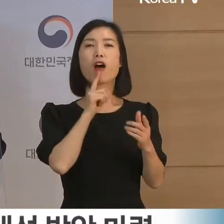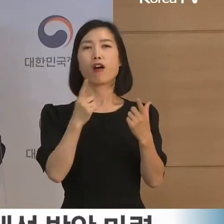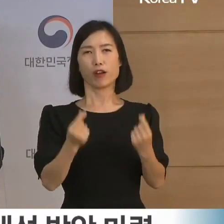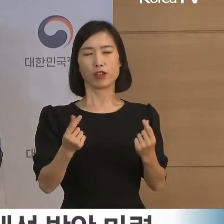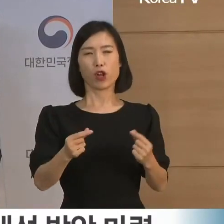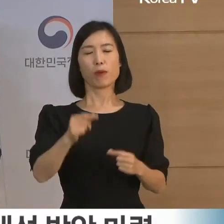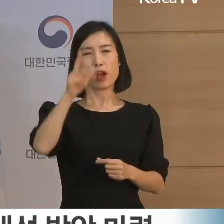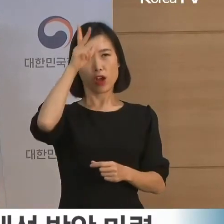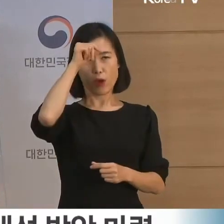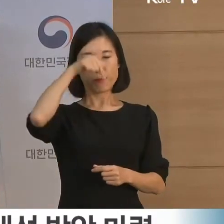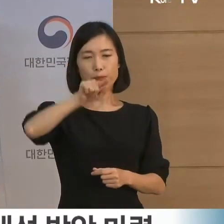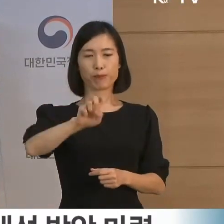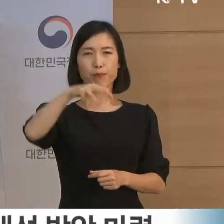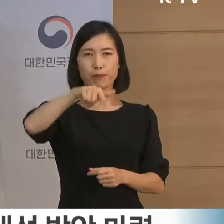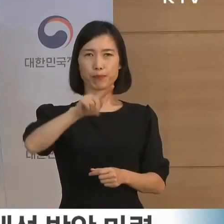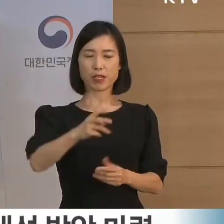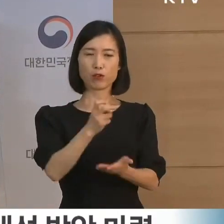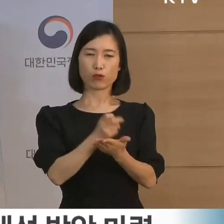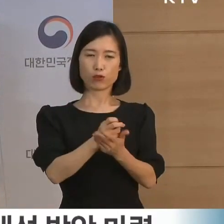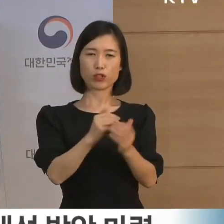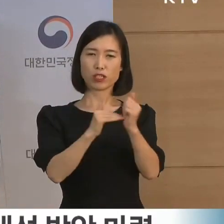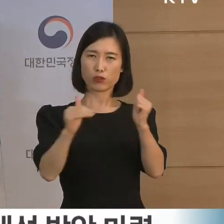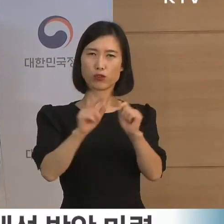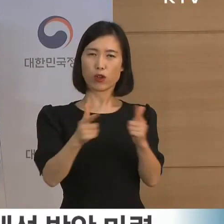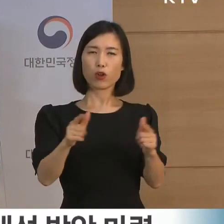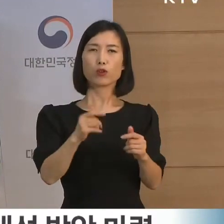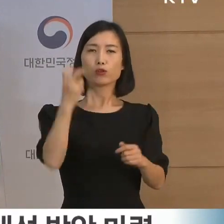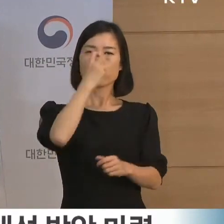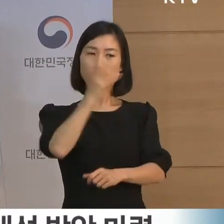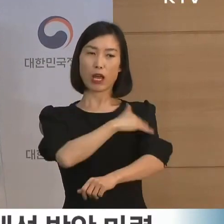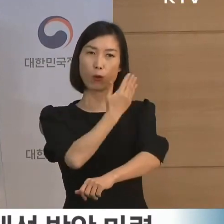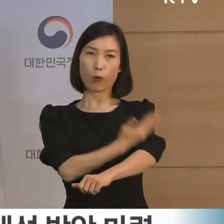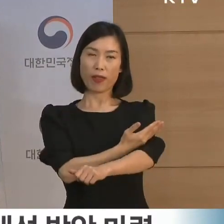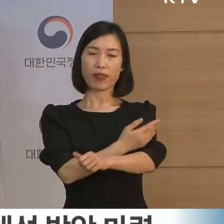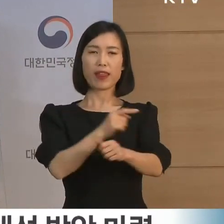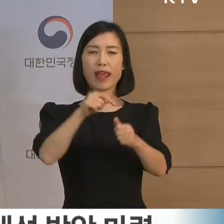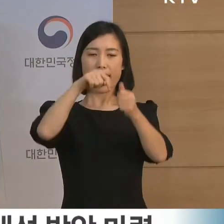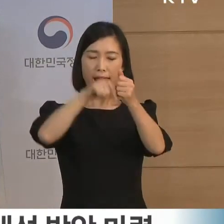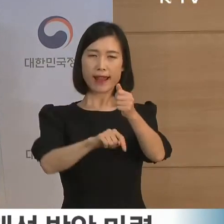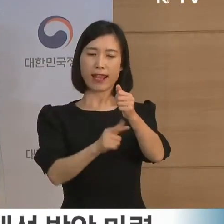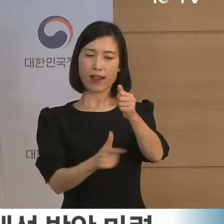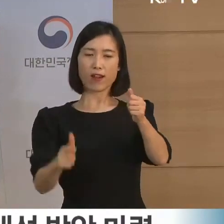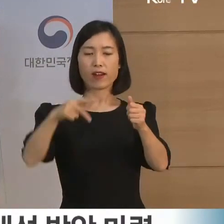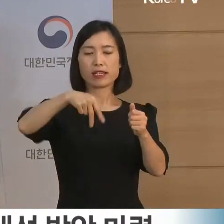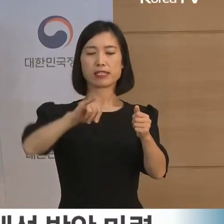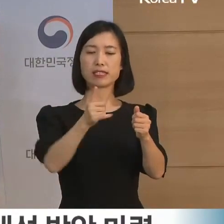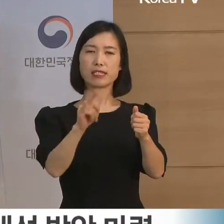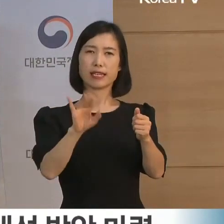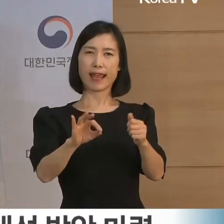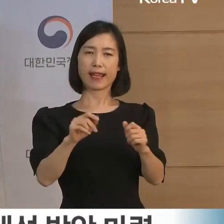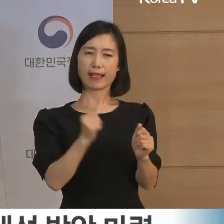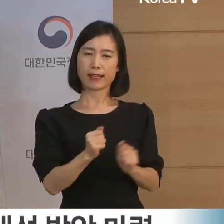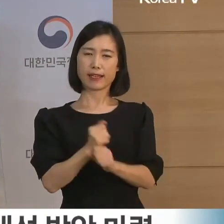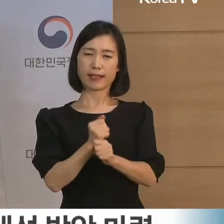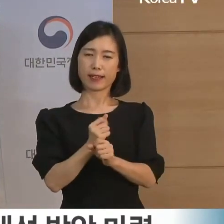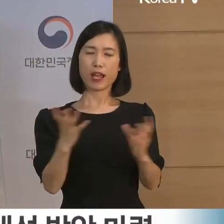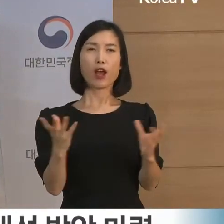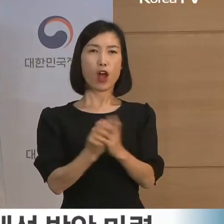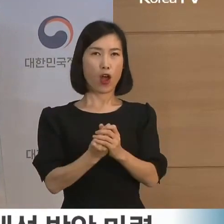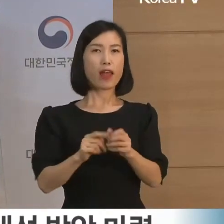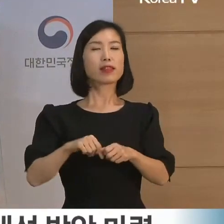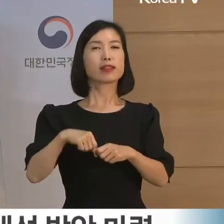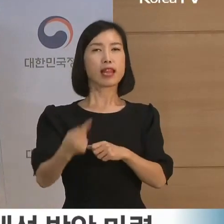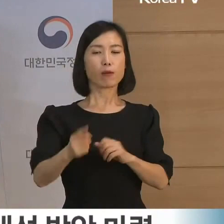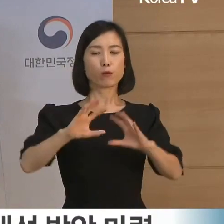검사수사개시교정 등 수사권 개혁 후속 법량의 시행을 완료하고 국민의